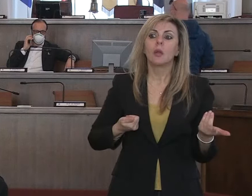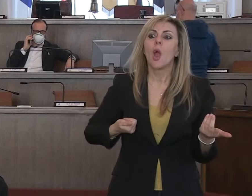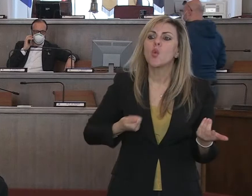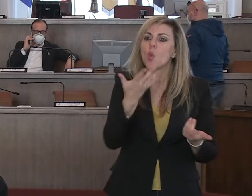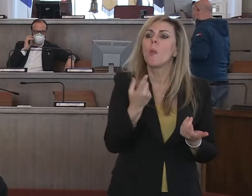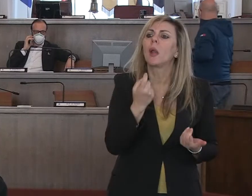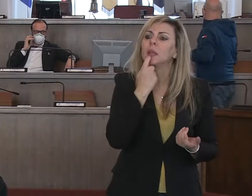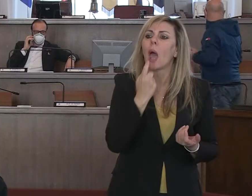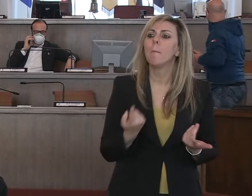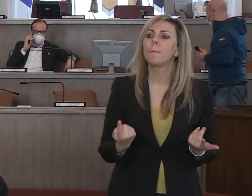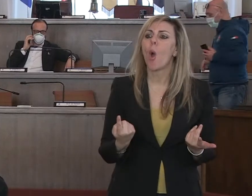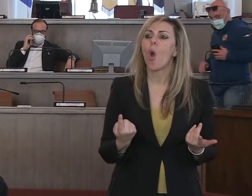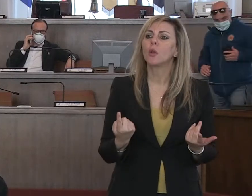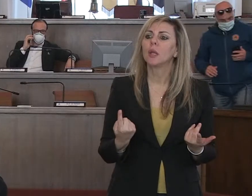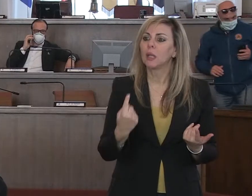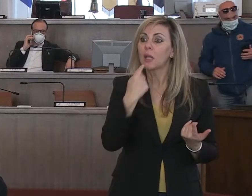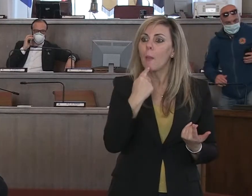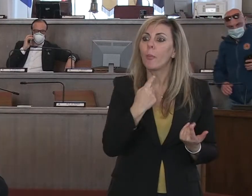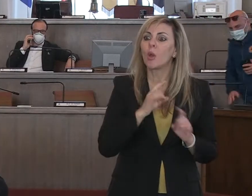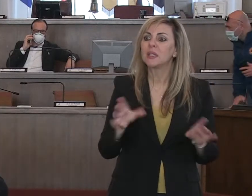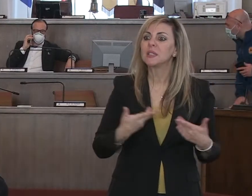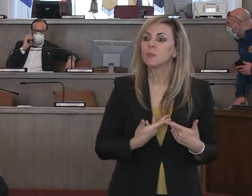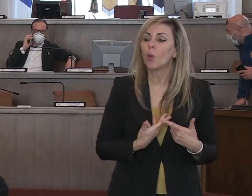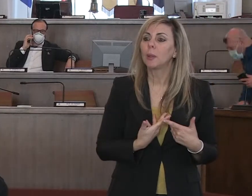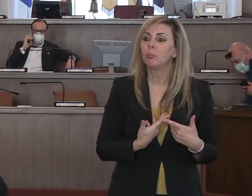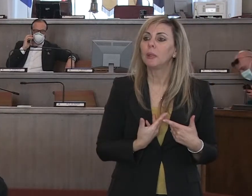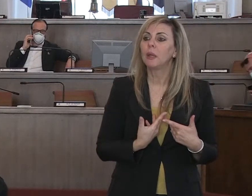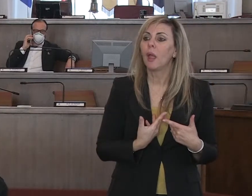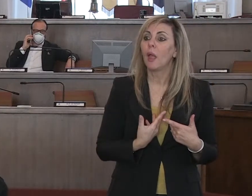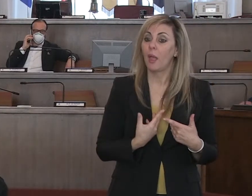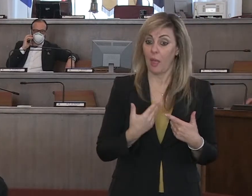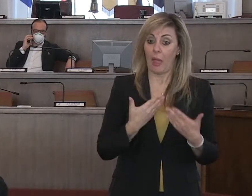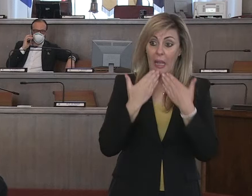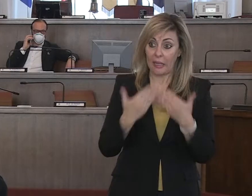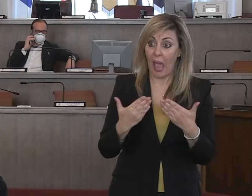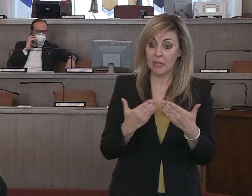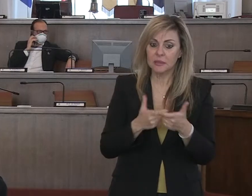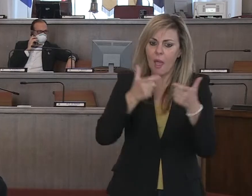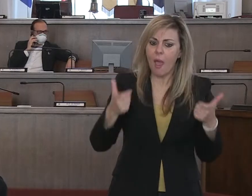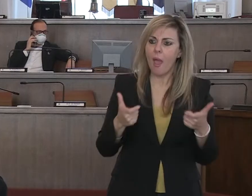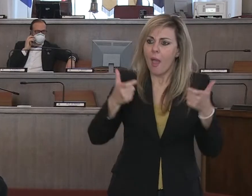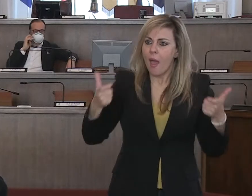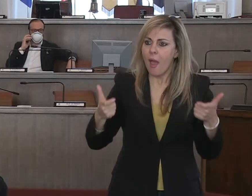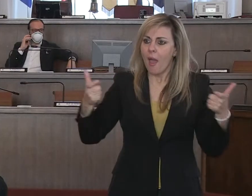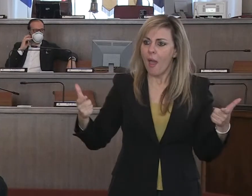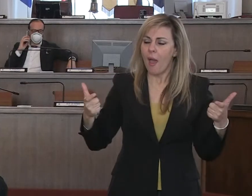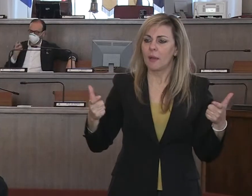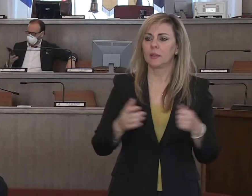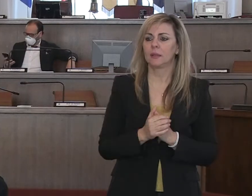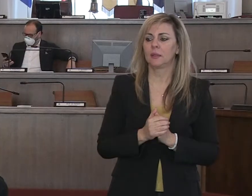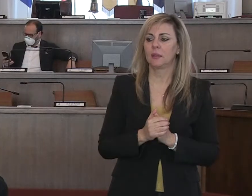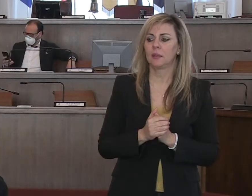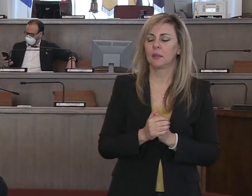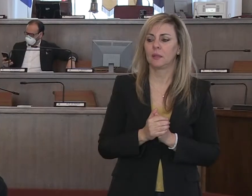tamponi che avremo, che abbiamo a disposizione, ma grazie a questo ampliamento che c'è stato poi con la